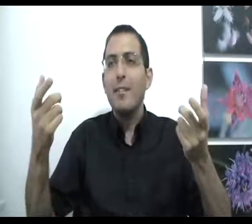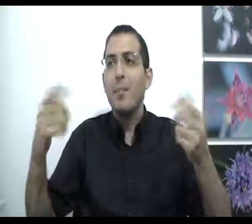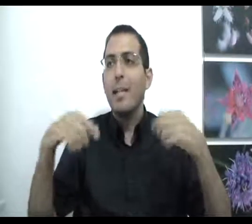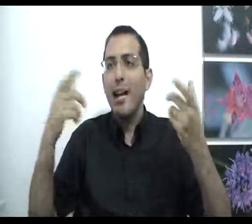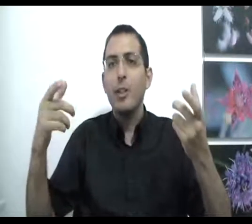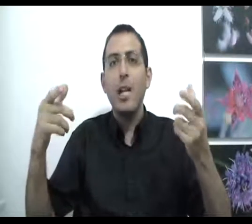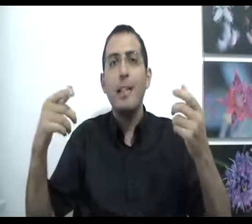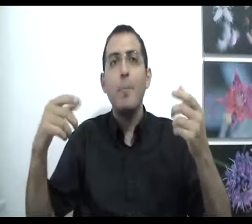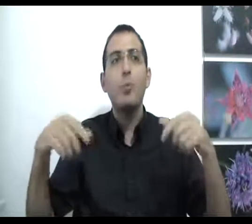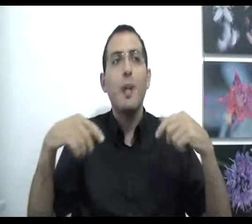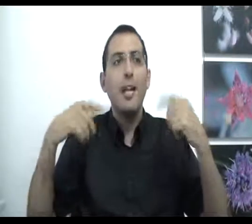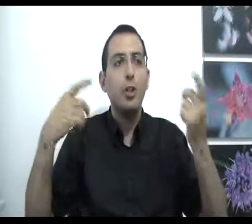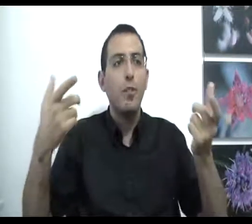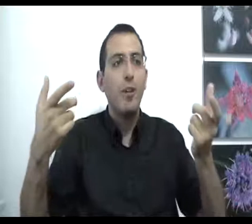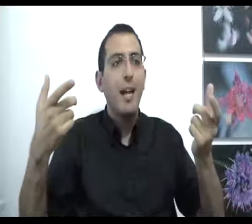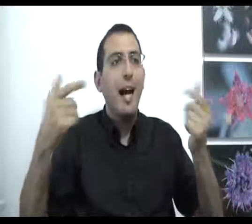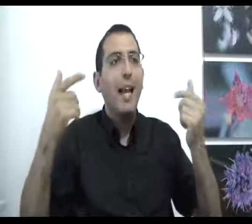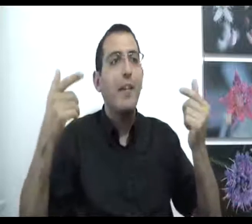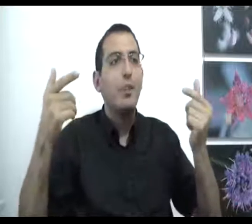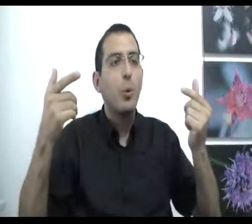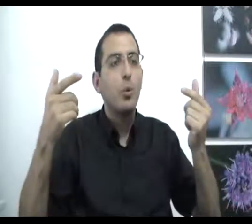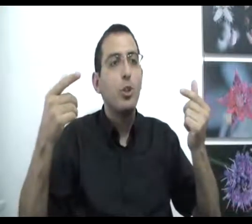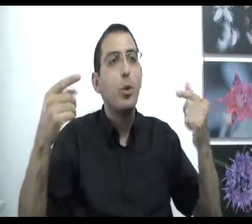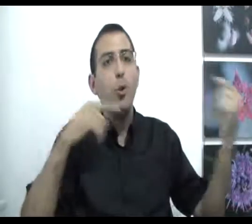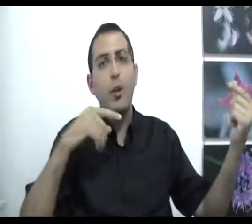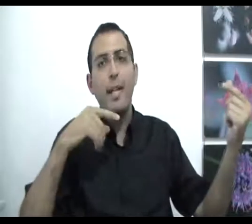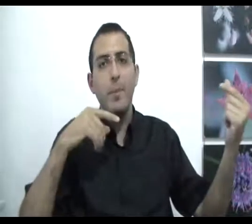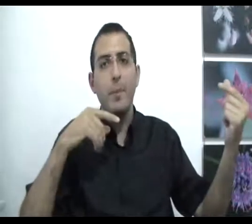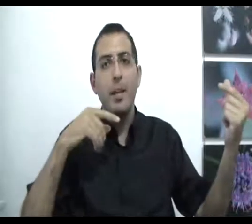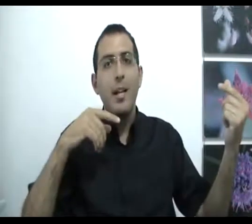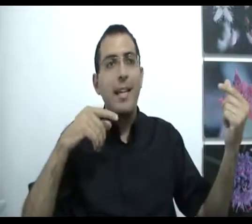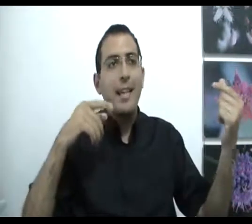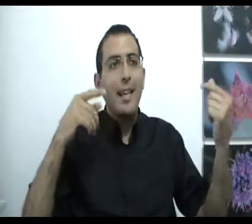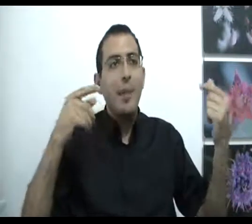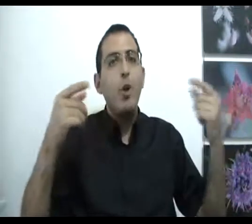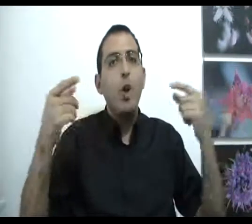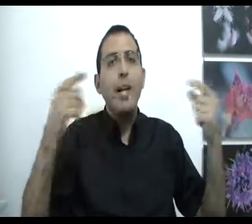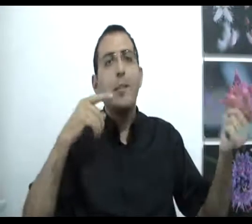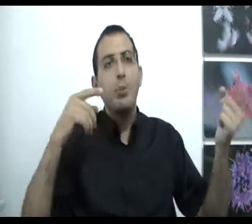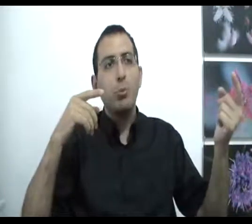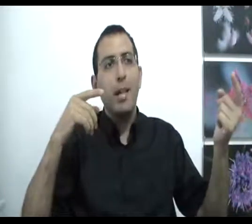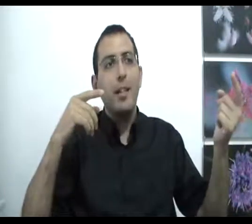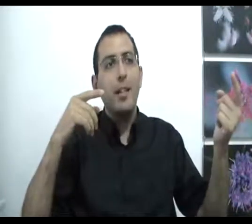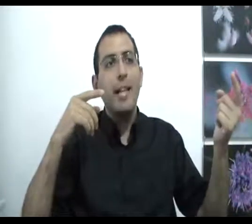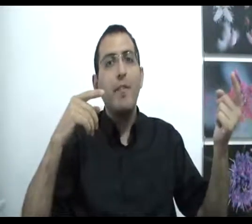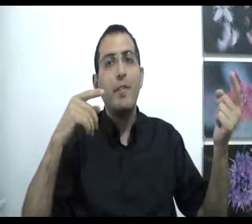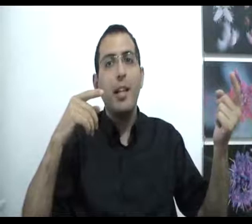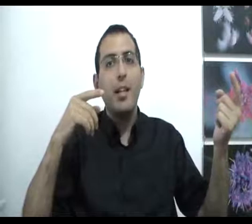מכך שהאדם מסוגל לחשוב על האפשרות שהוא לא קיים כי אם לא היית מסוגל להבדיל